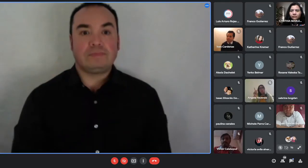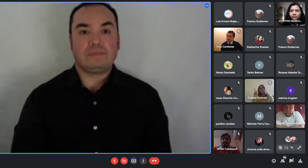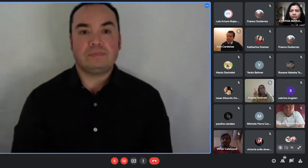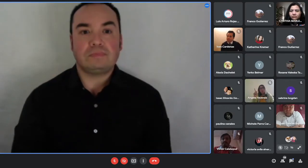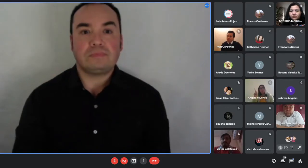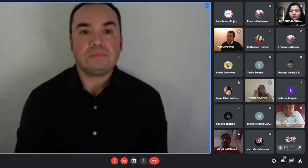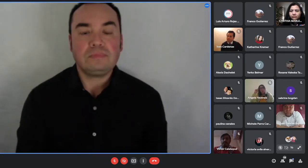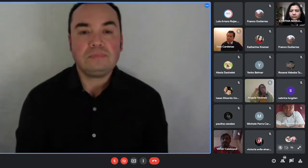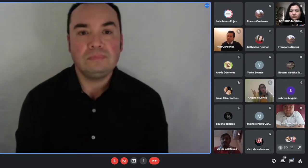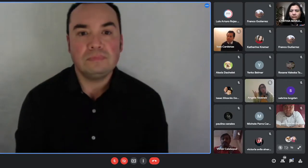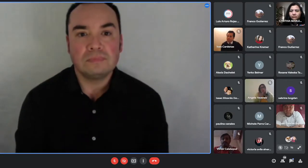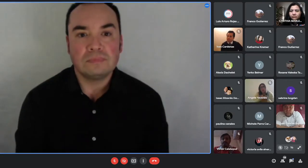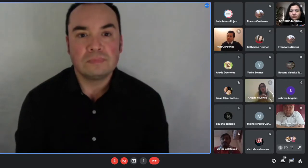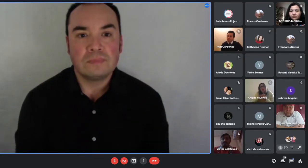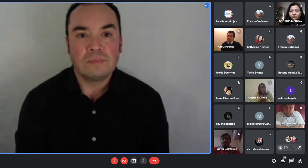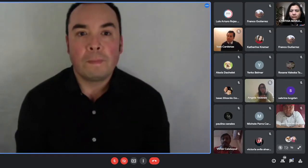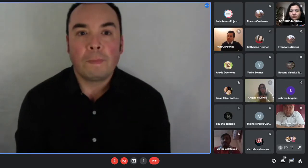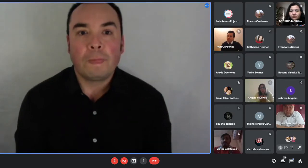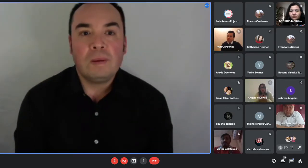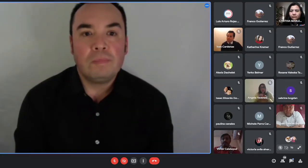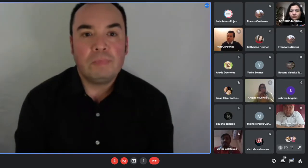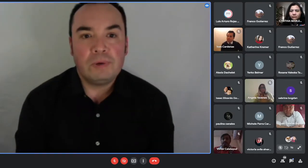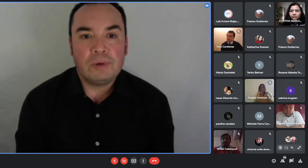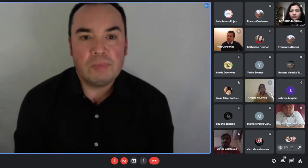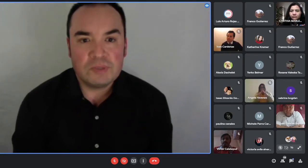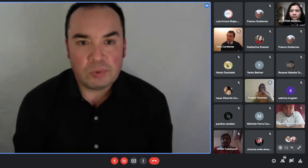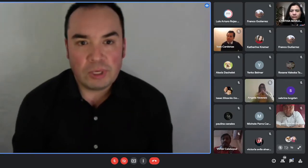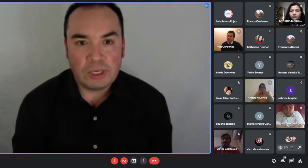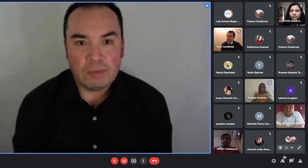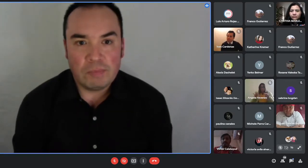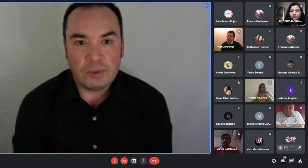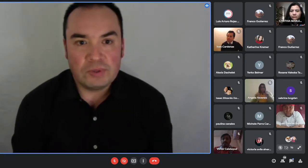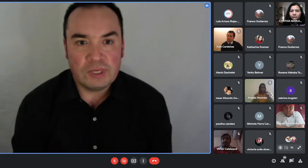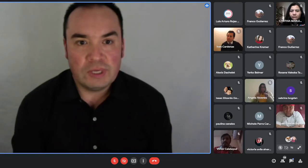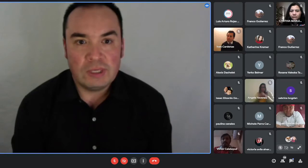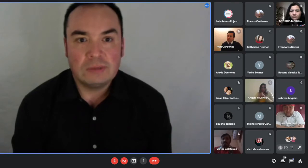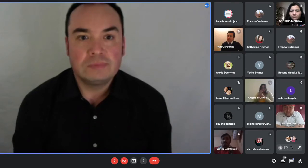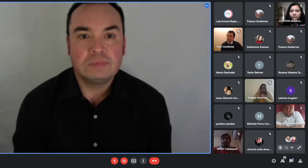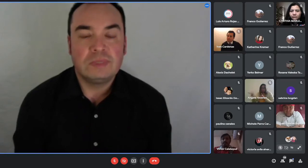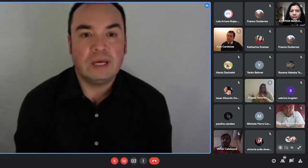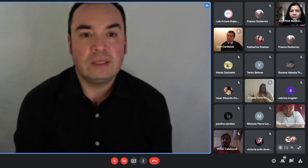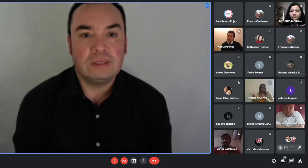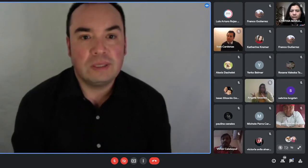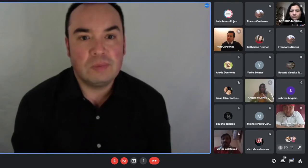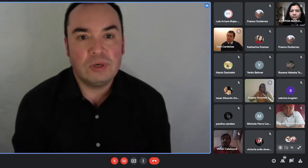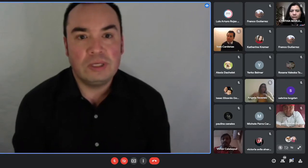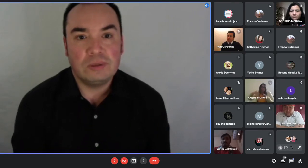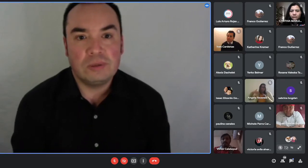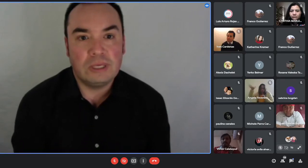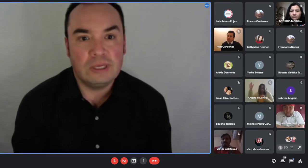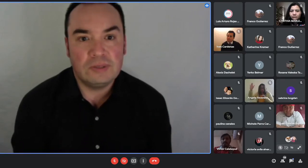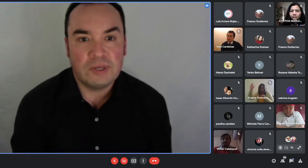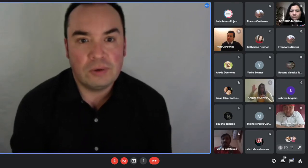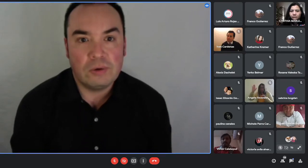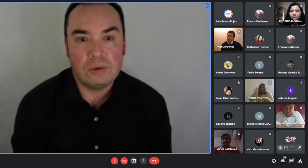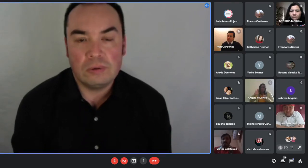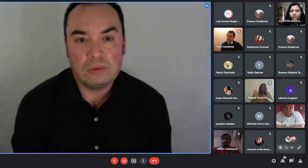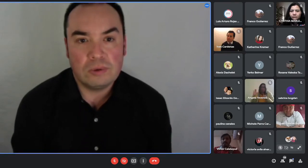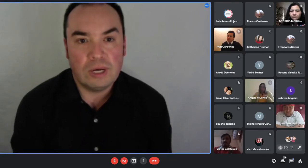¿Pero qué pasa por ejemplo si ya estamos listos él se quedó con la casa y la pareja se